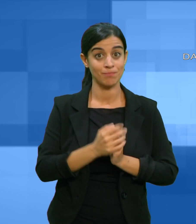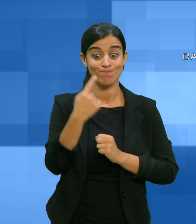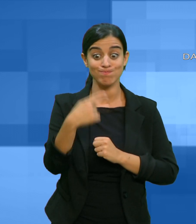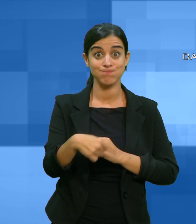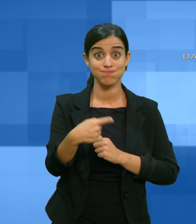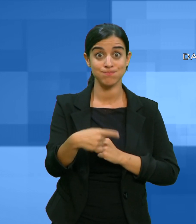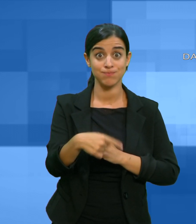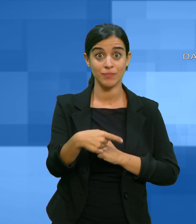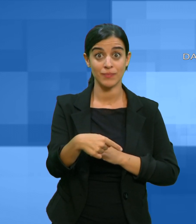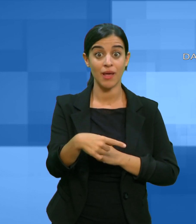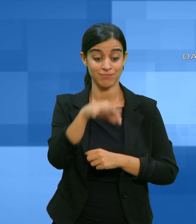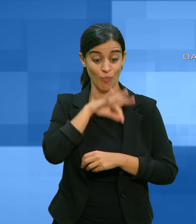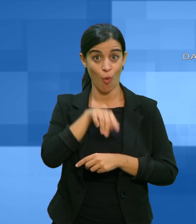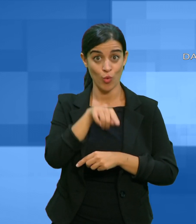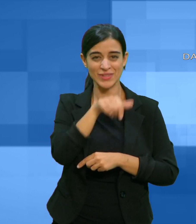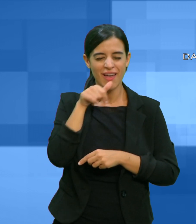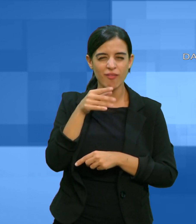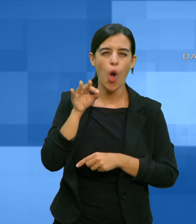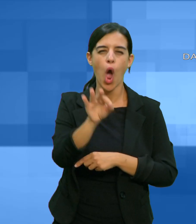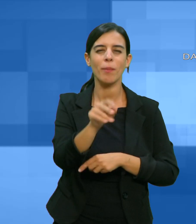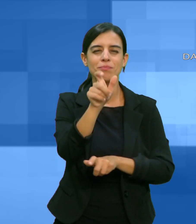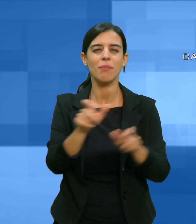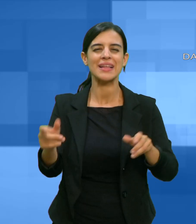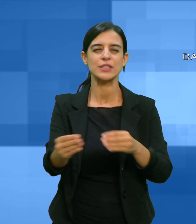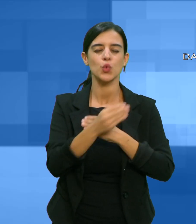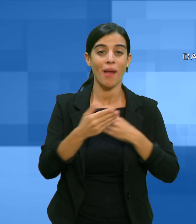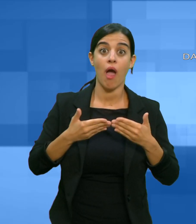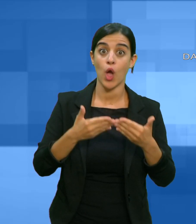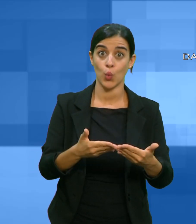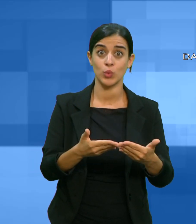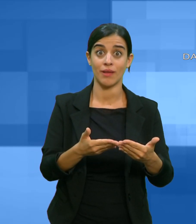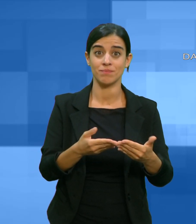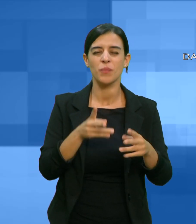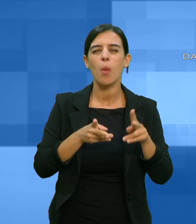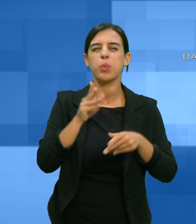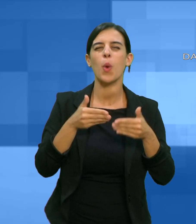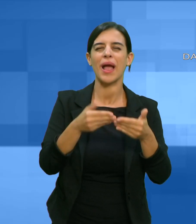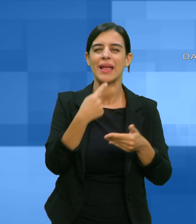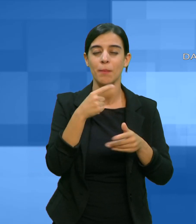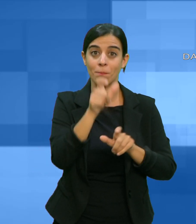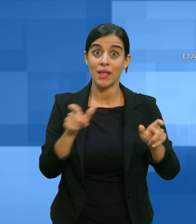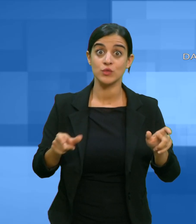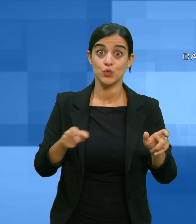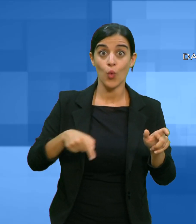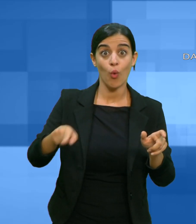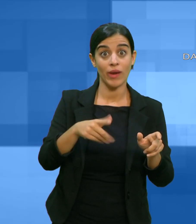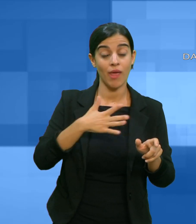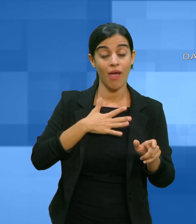aiutare i disoccupati in particolare gli over 50 e i lavoratori con